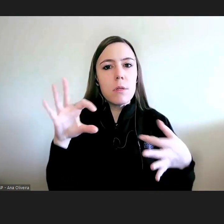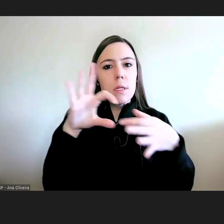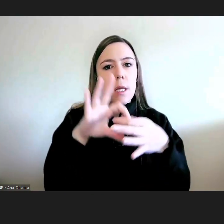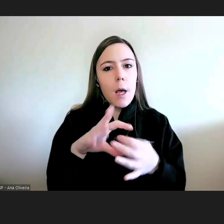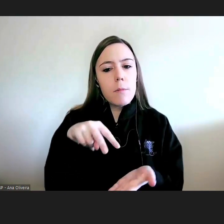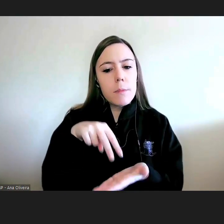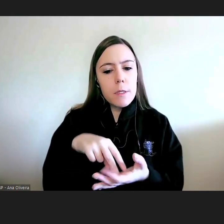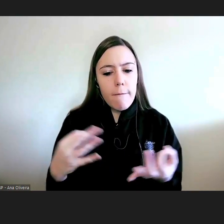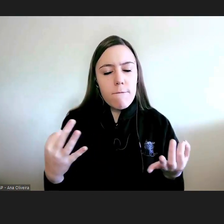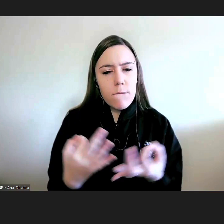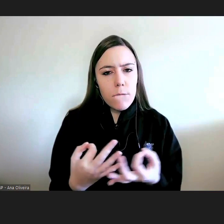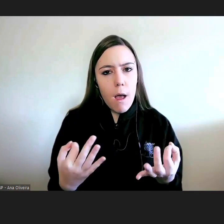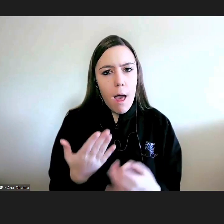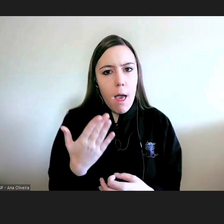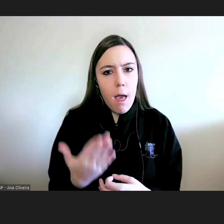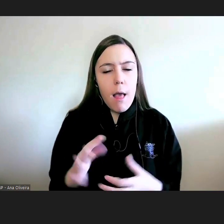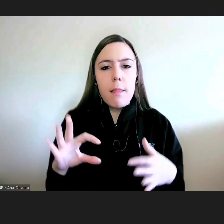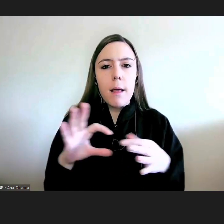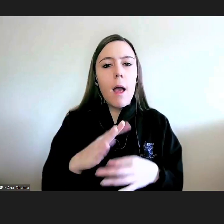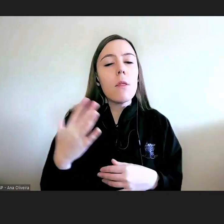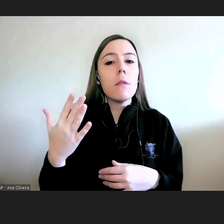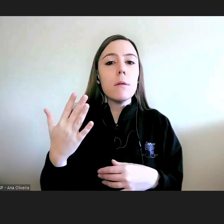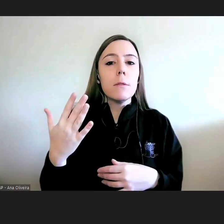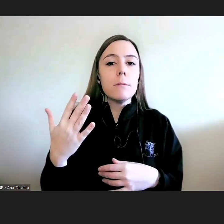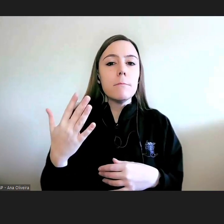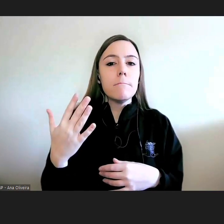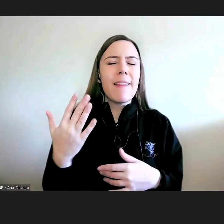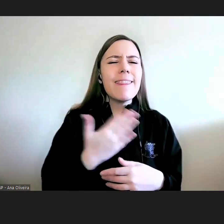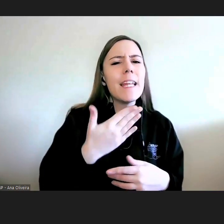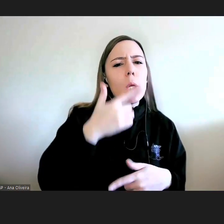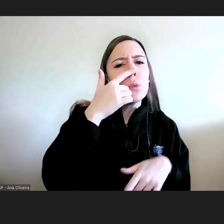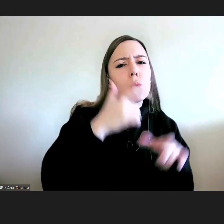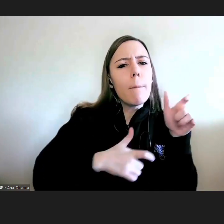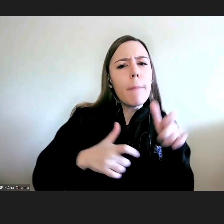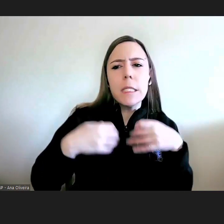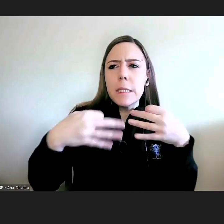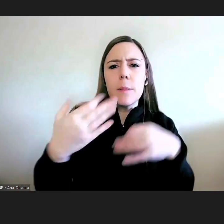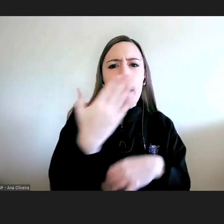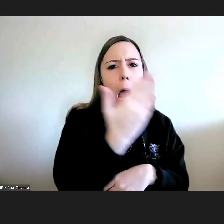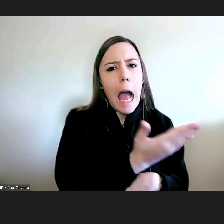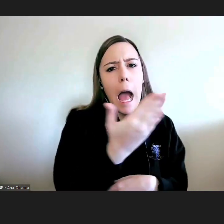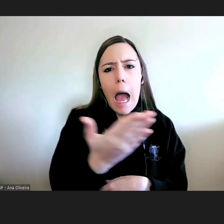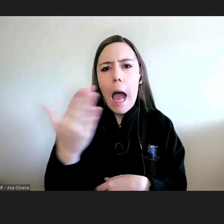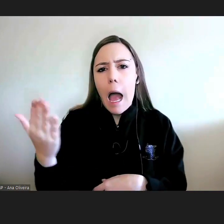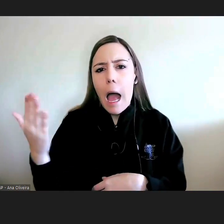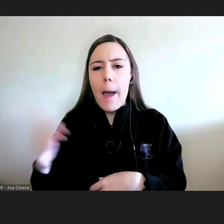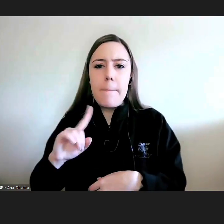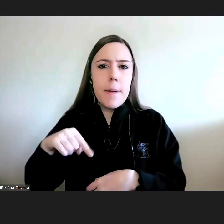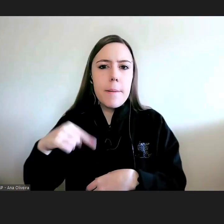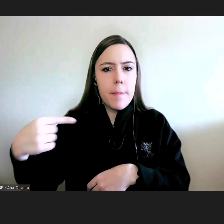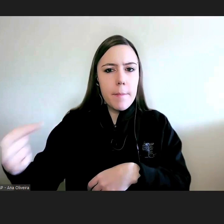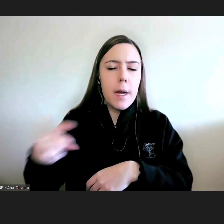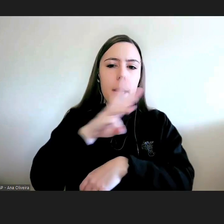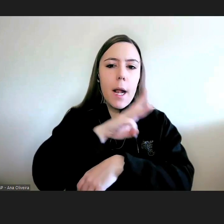real dos direitos humanos no dia-a-dia da administração. Portanto, desenvolveríamos, assim,